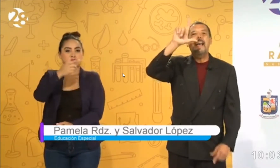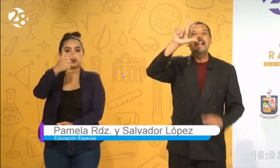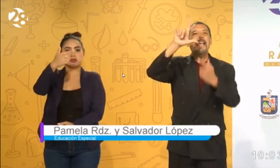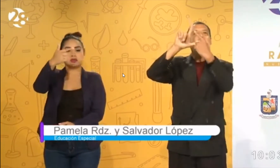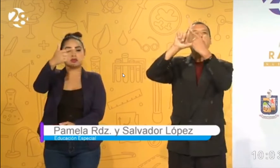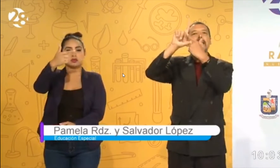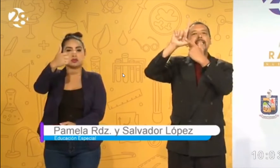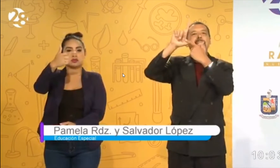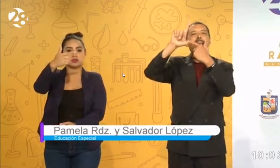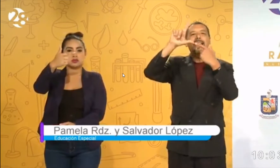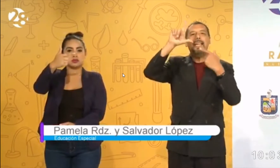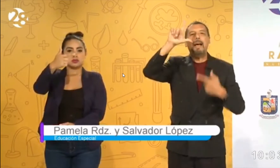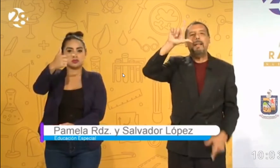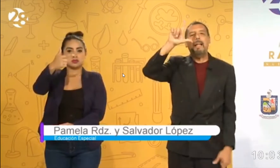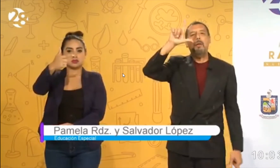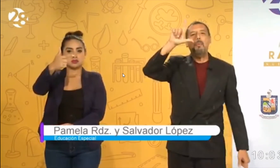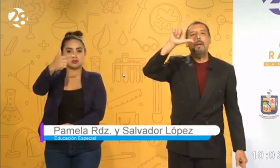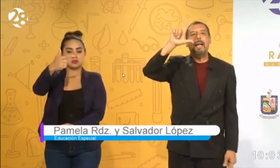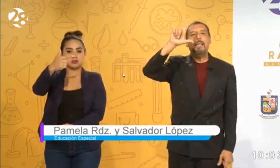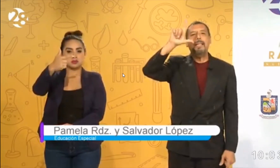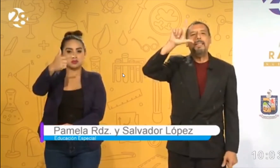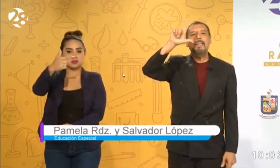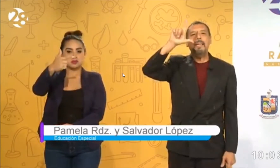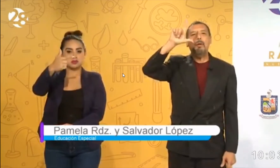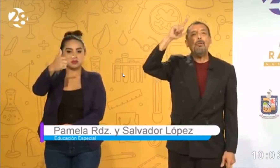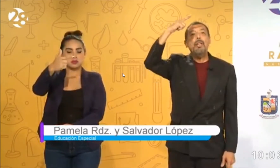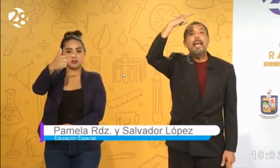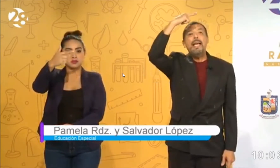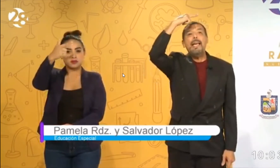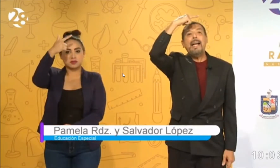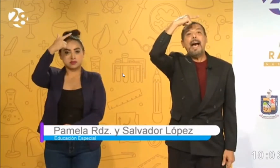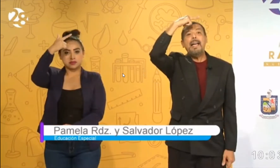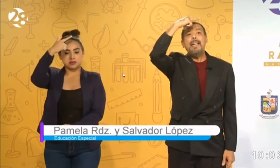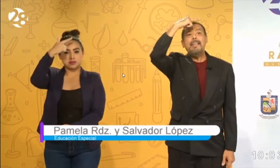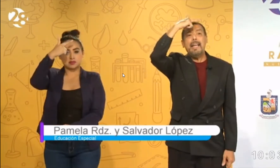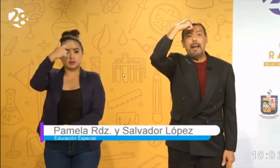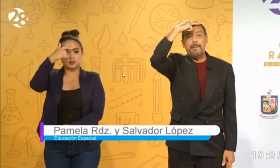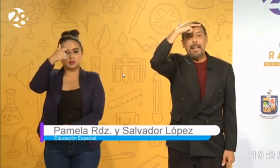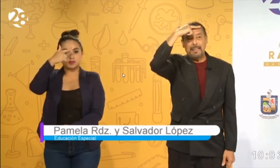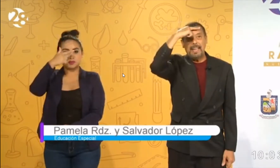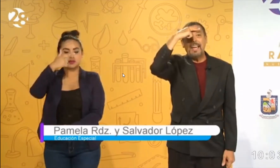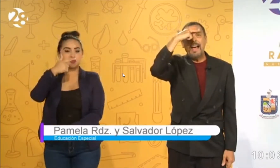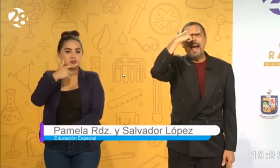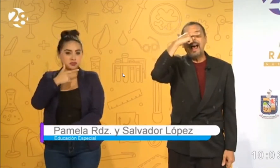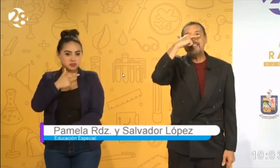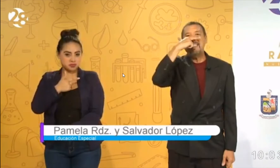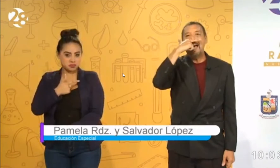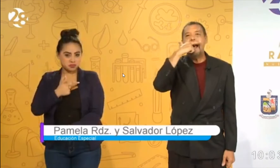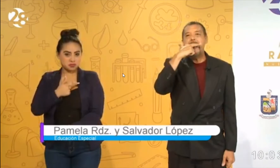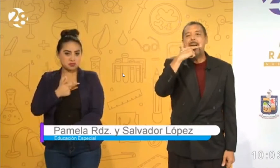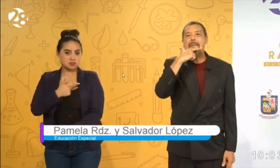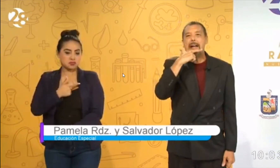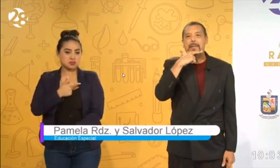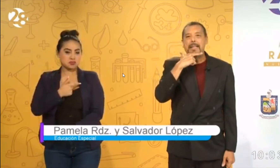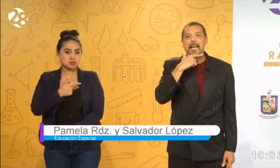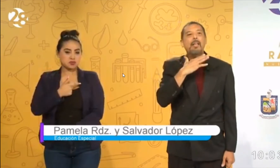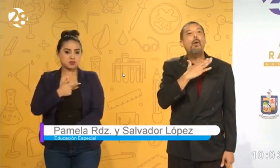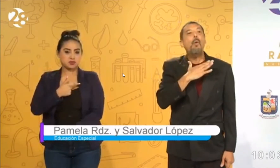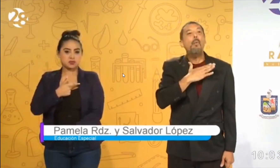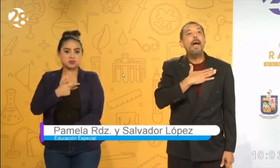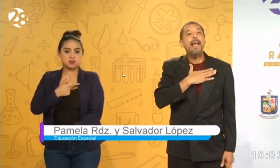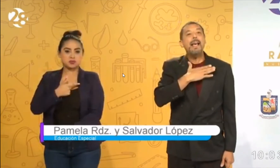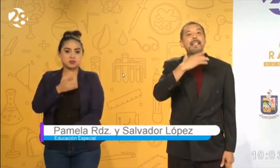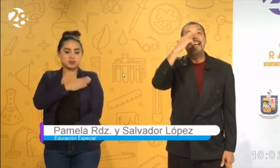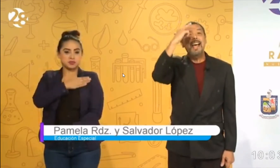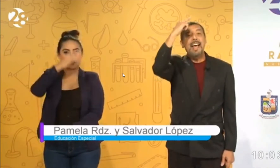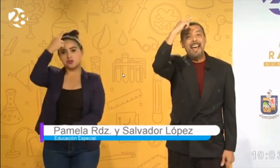el dedo índice y el dedo pulgar extendidos y cae de la frente hacia la barbilla. Digo